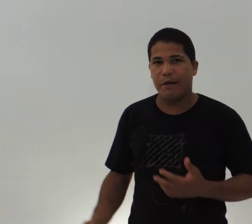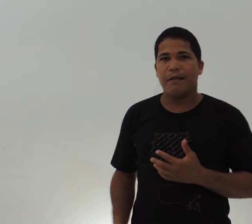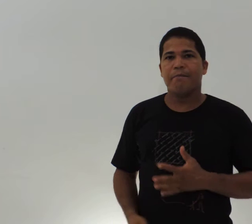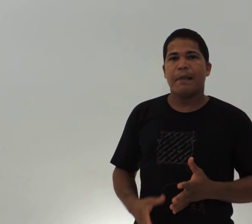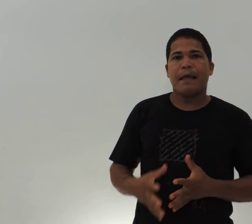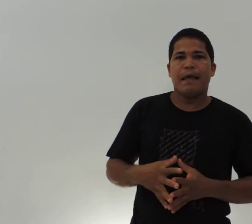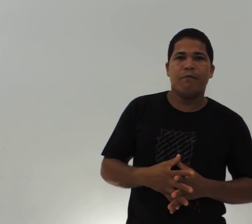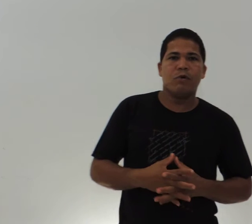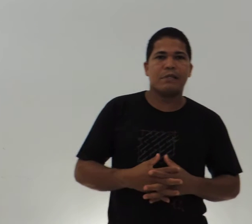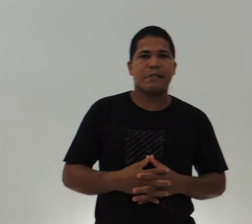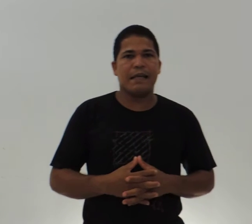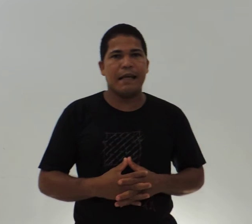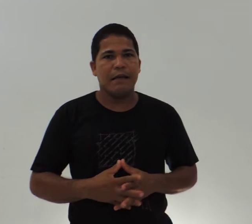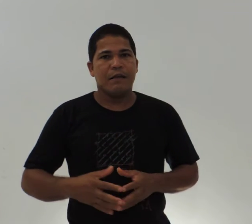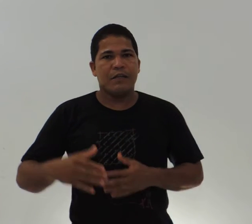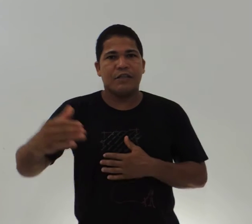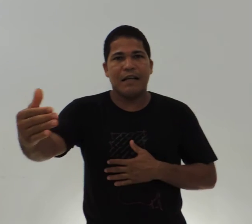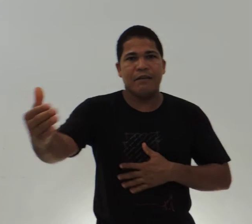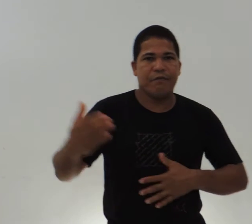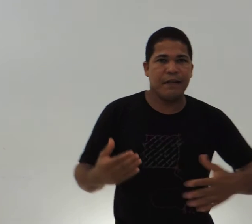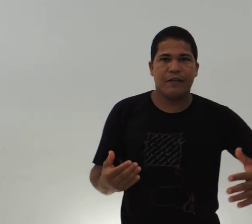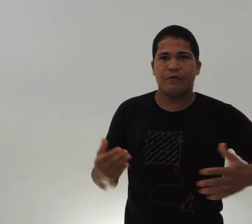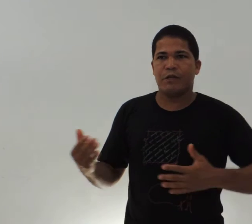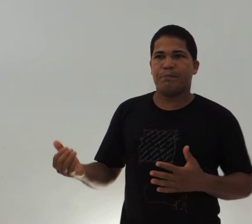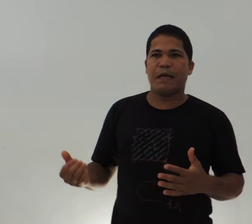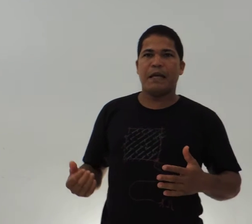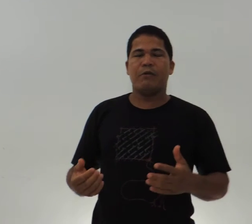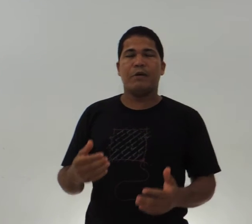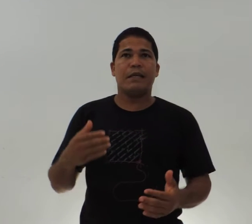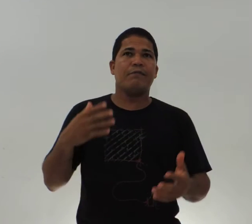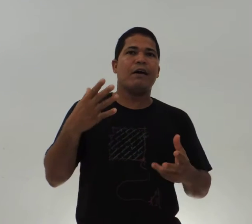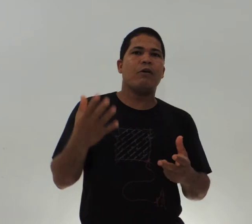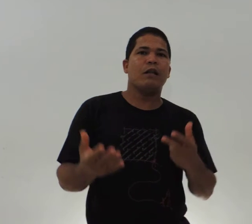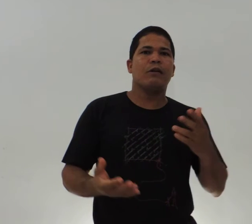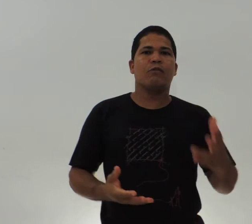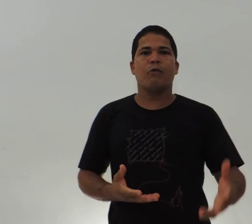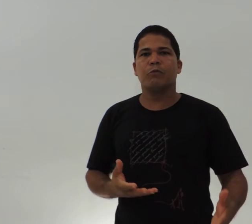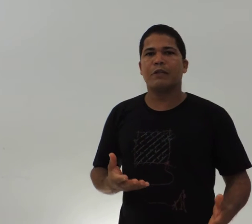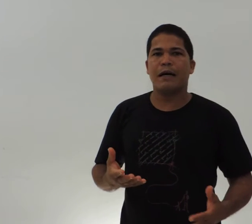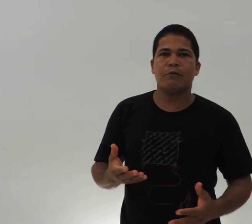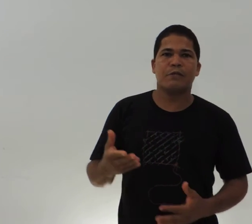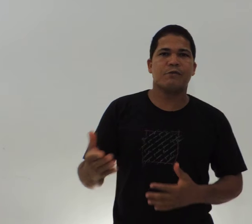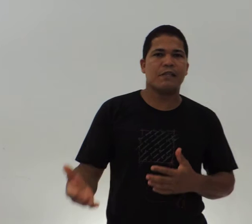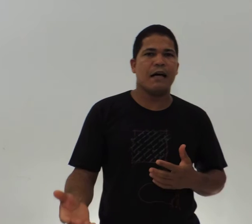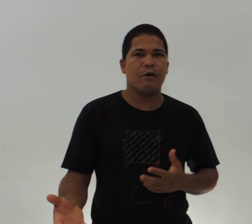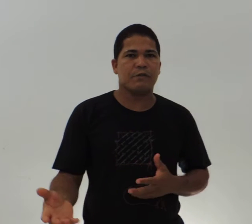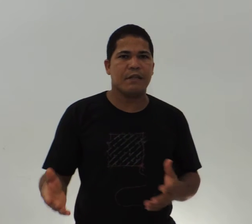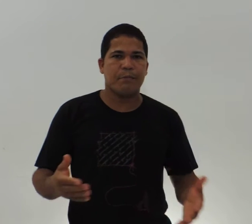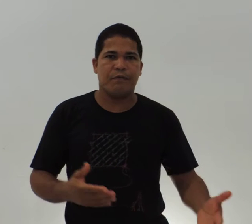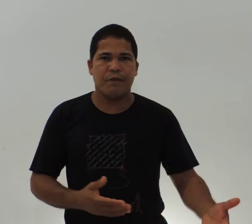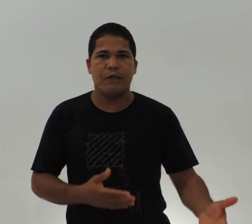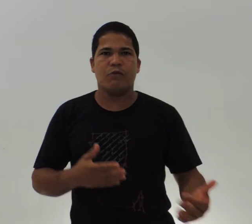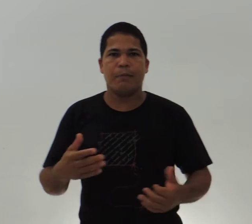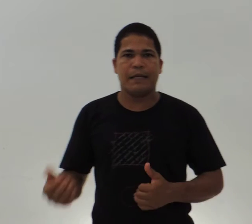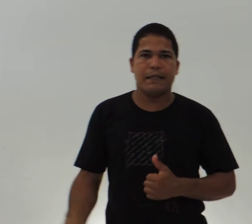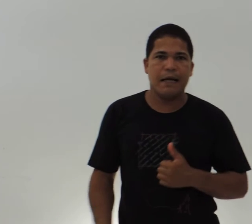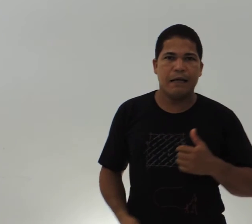é você estar de frente ao espelho e vai olhando como está o seu sinal, se está perfeito, como é que está.